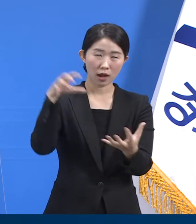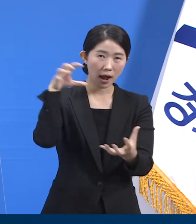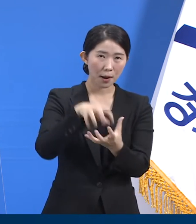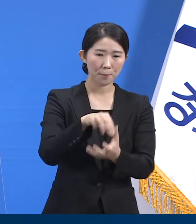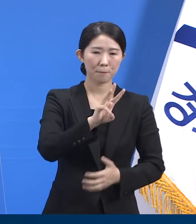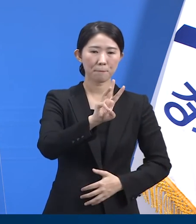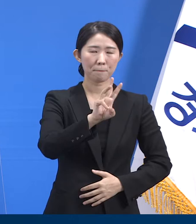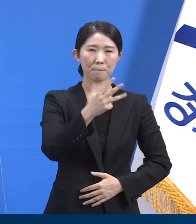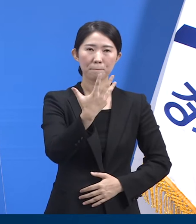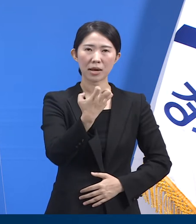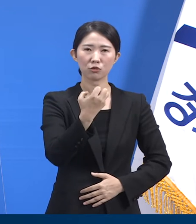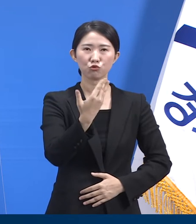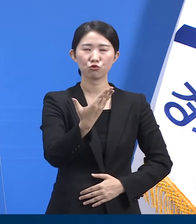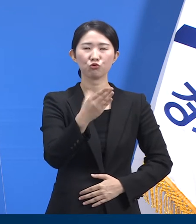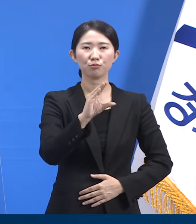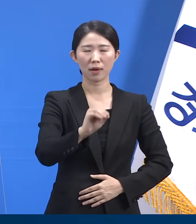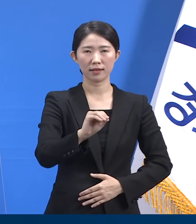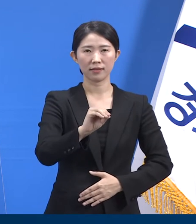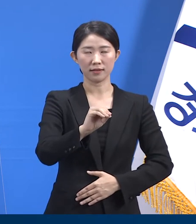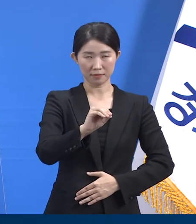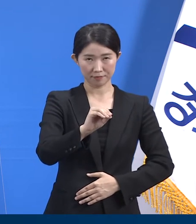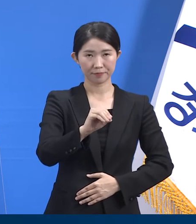984건입니다.